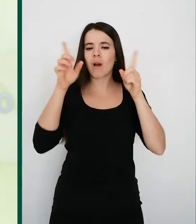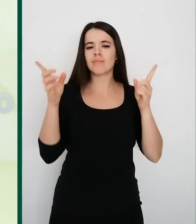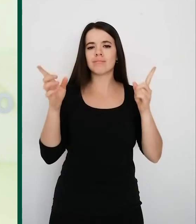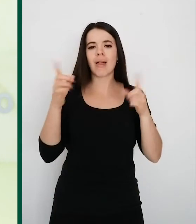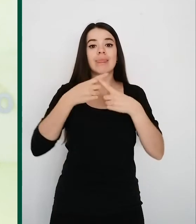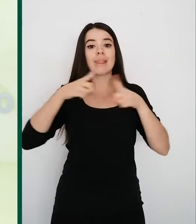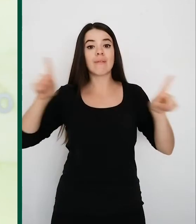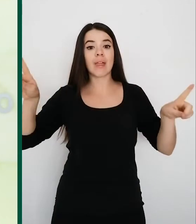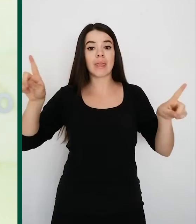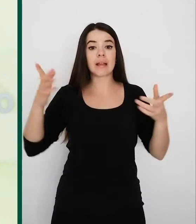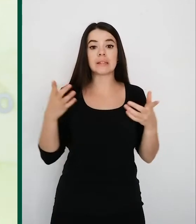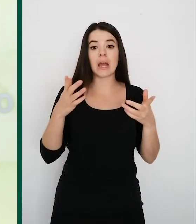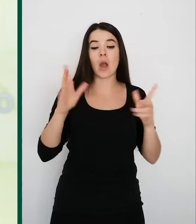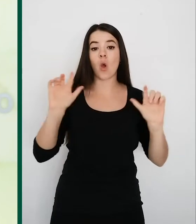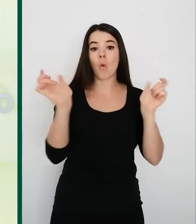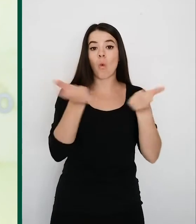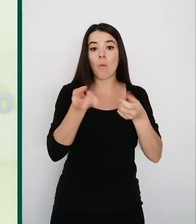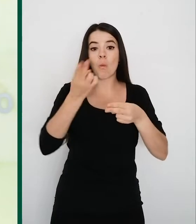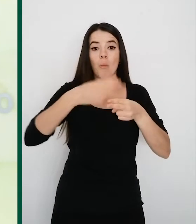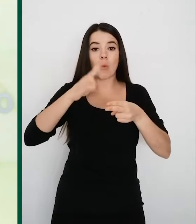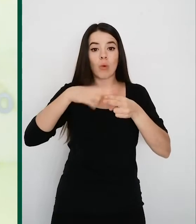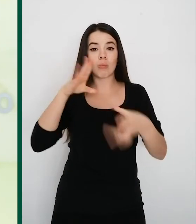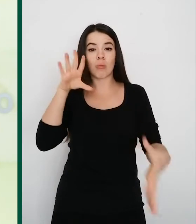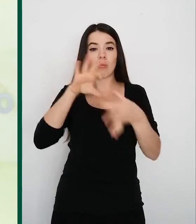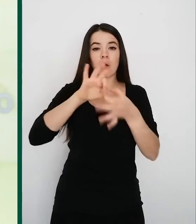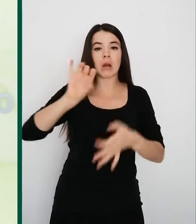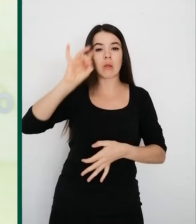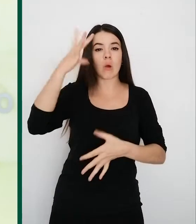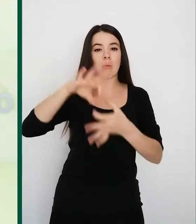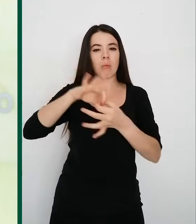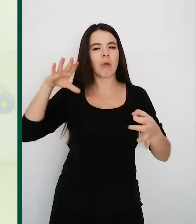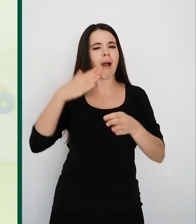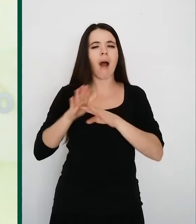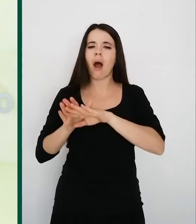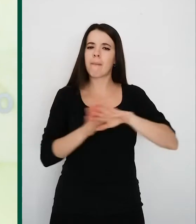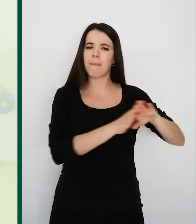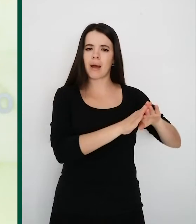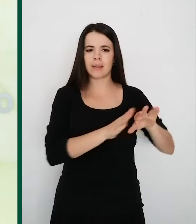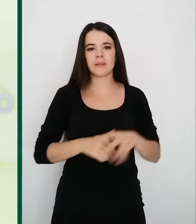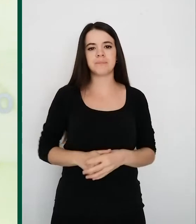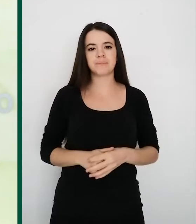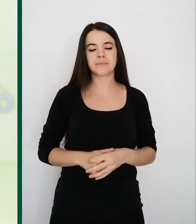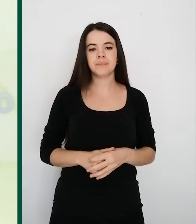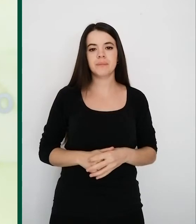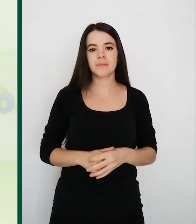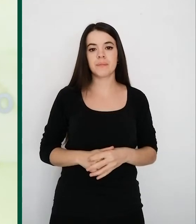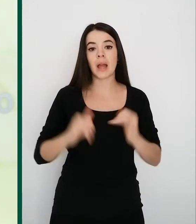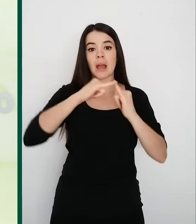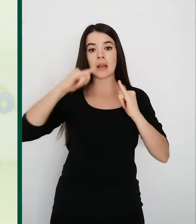lógicas de partido, de partidos o ideológicas. Desde el comienzo de esta crisis el